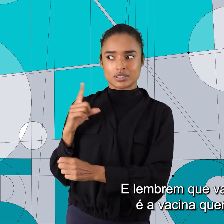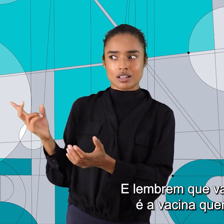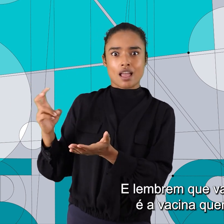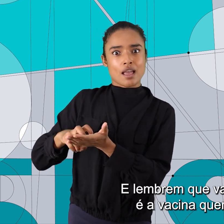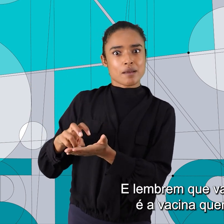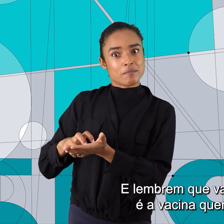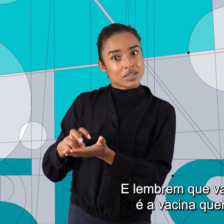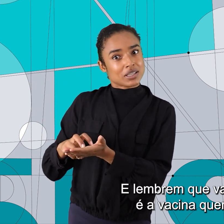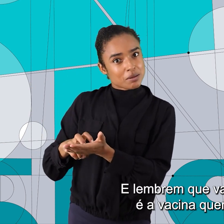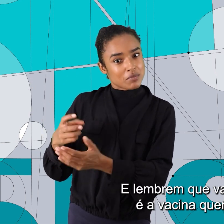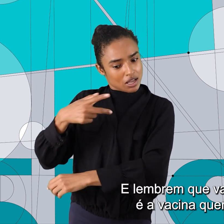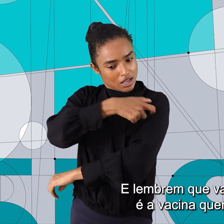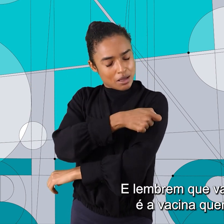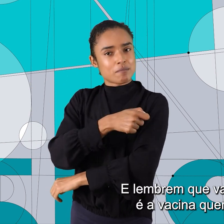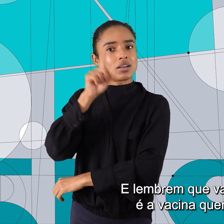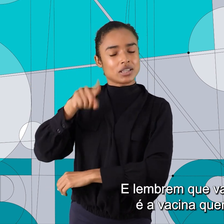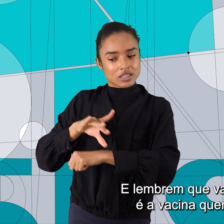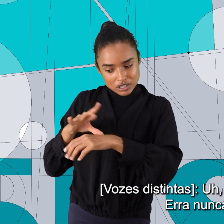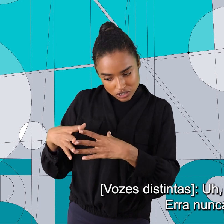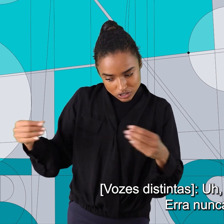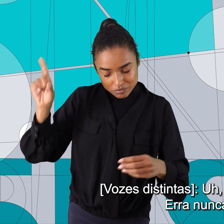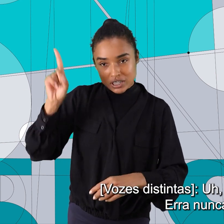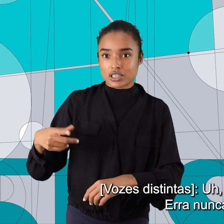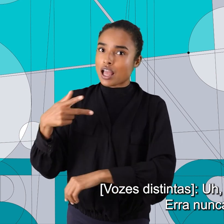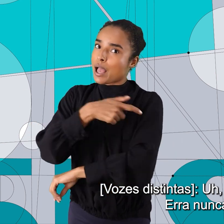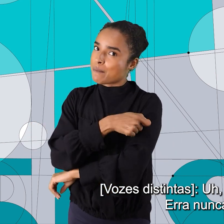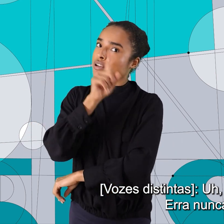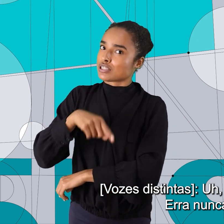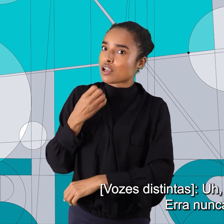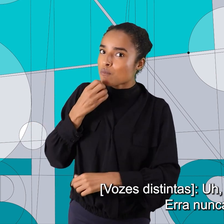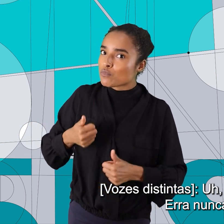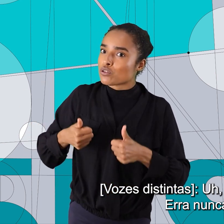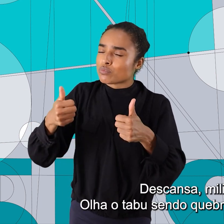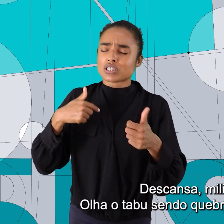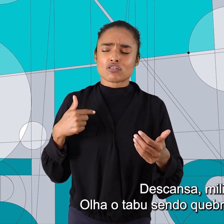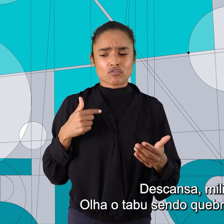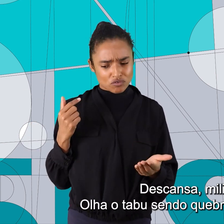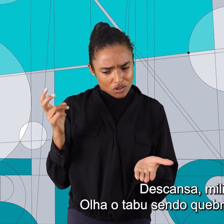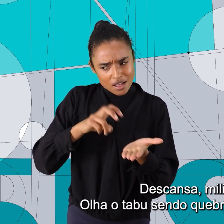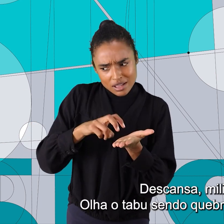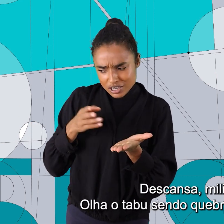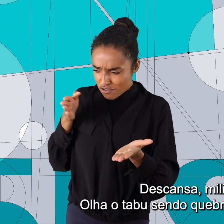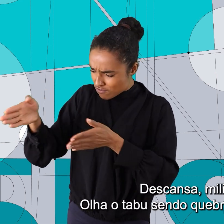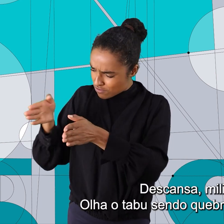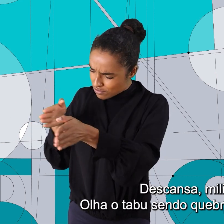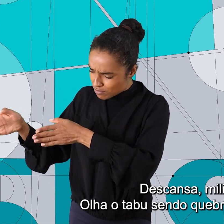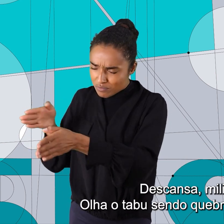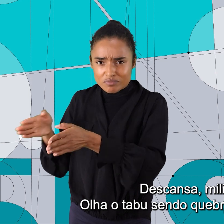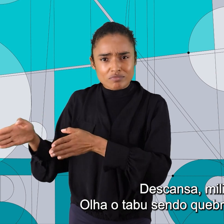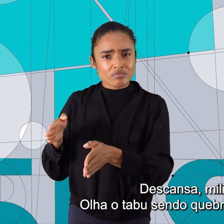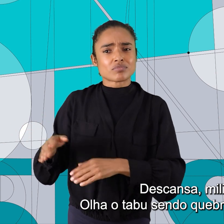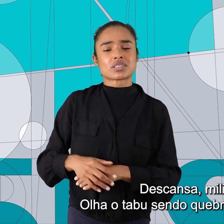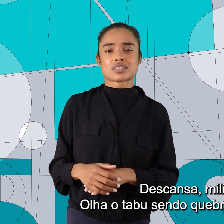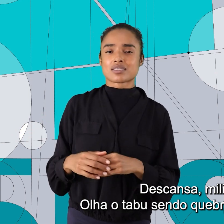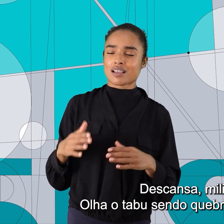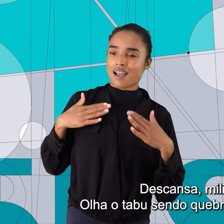manhã. E lembrem que vacina boa é a vacina que tem. Já estou cedo. E não, nunca! Descansa, Militax! Ele está burcendo